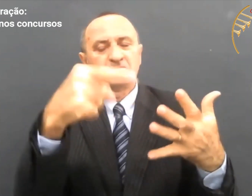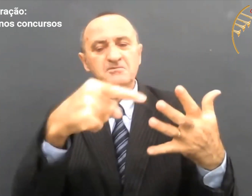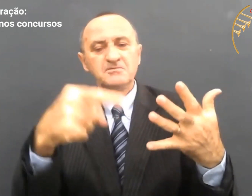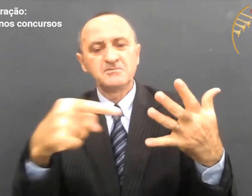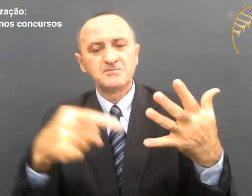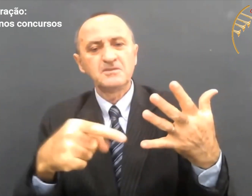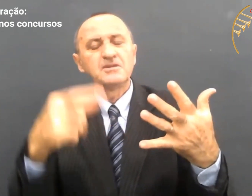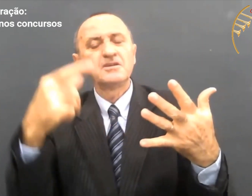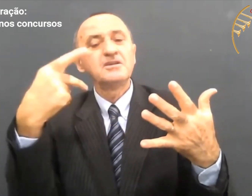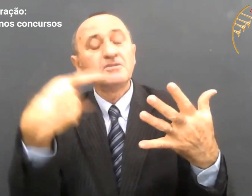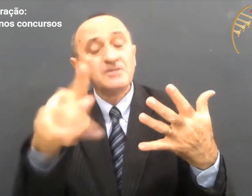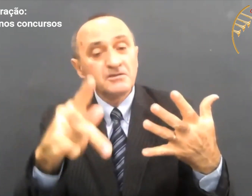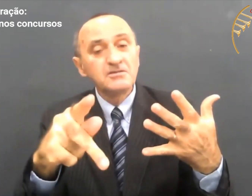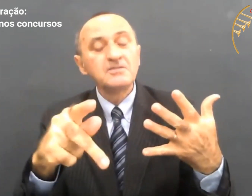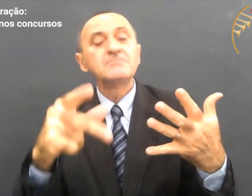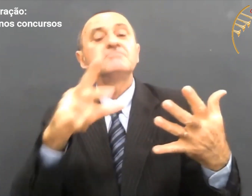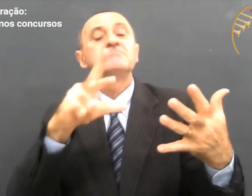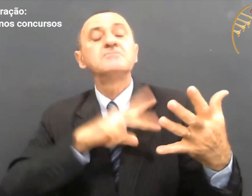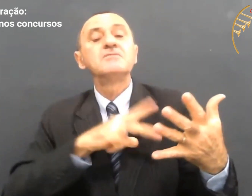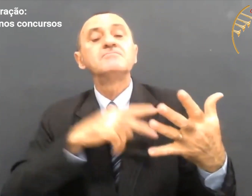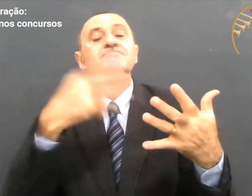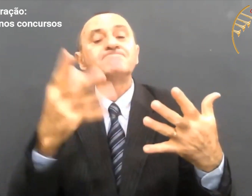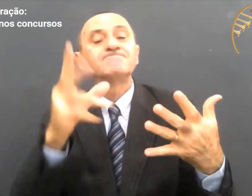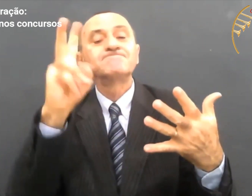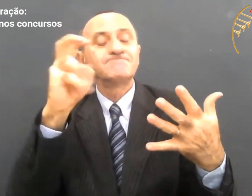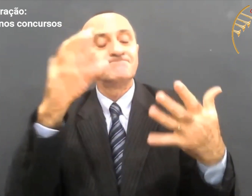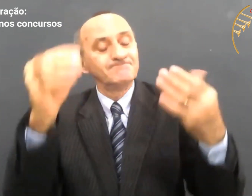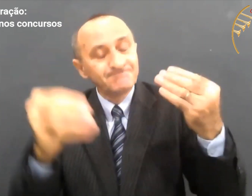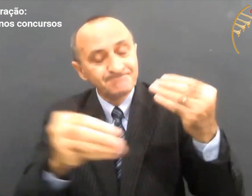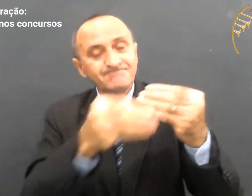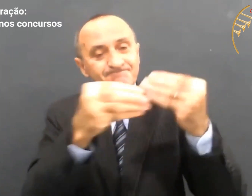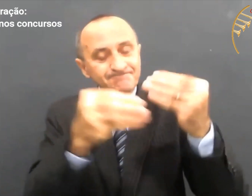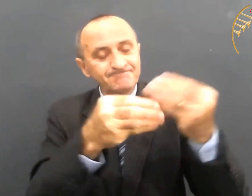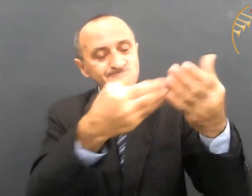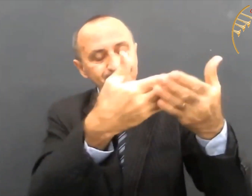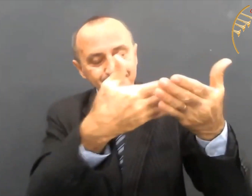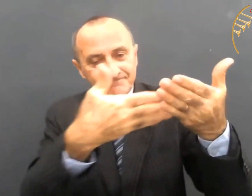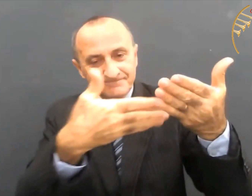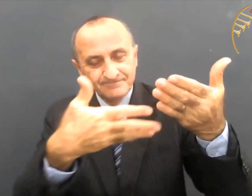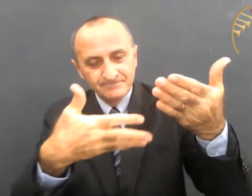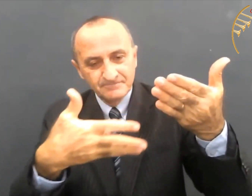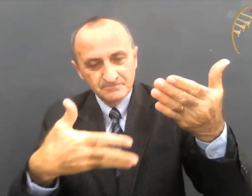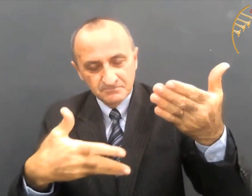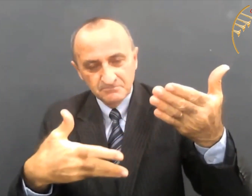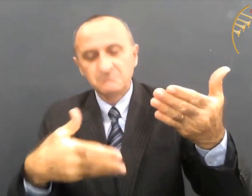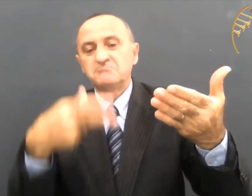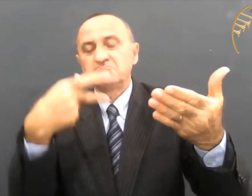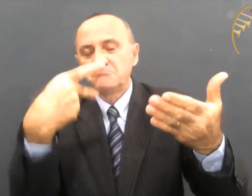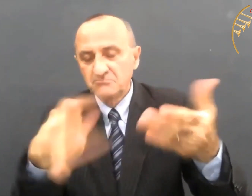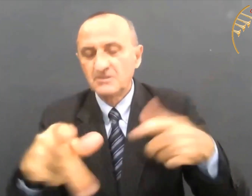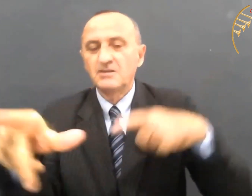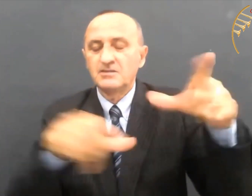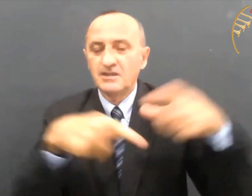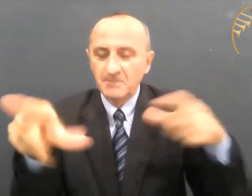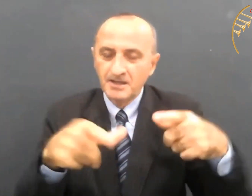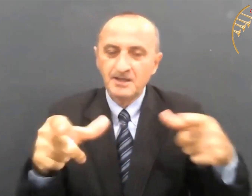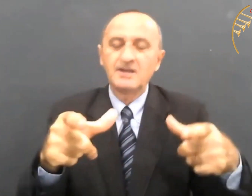Então, veja, são vários motivos. E tem os seus motivos particulares também, que você acrescentará a essa lista. O seu